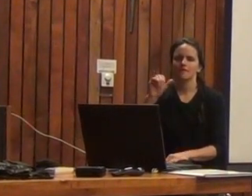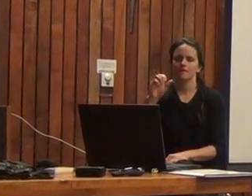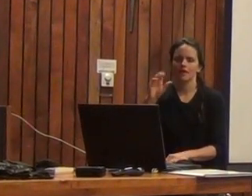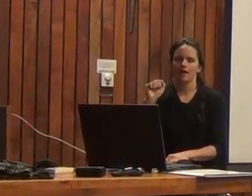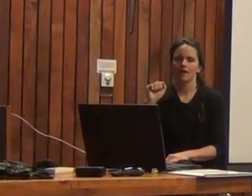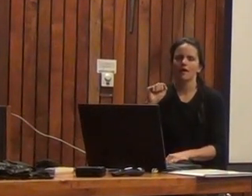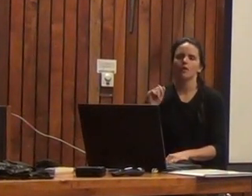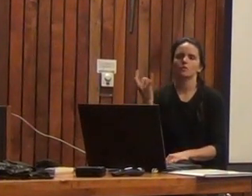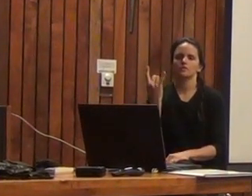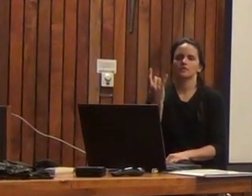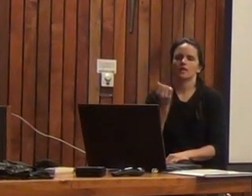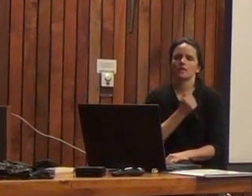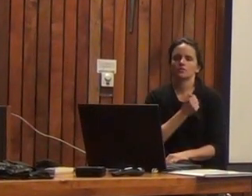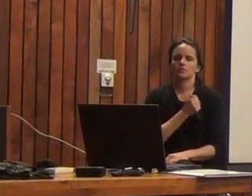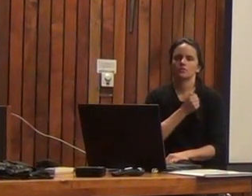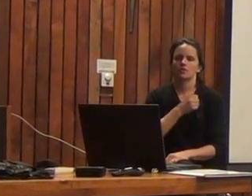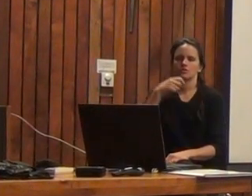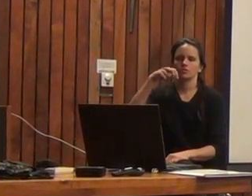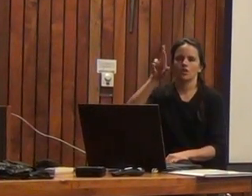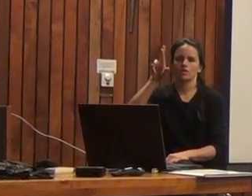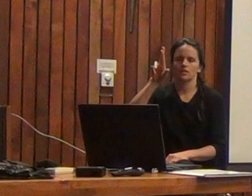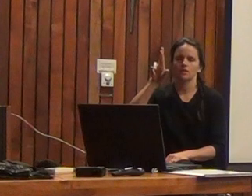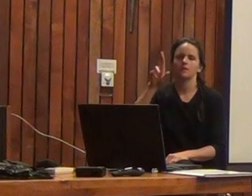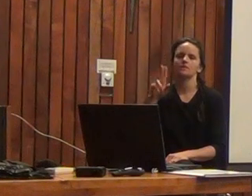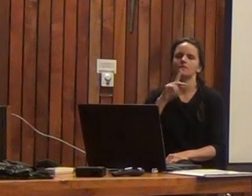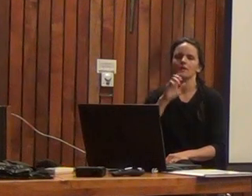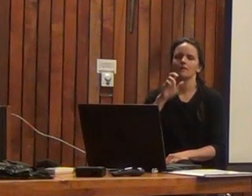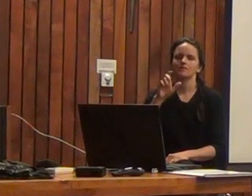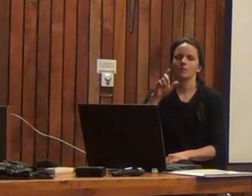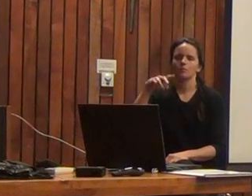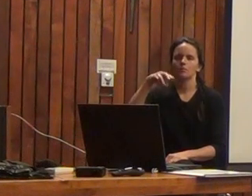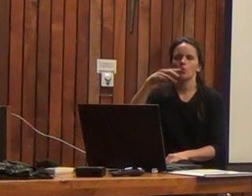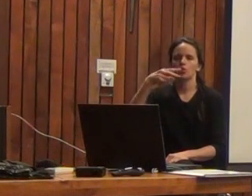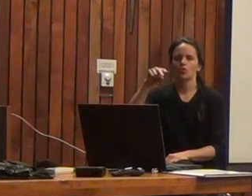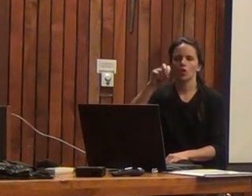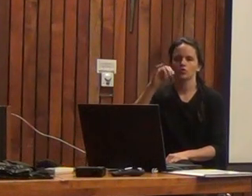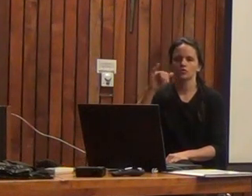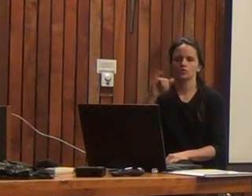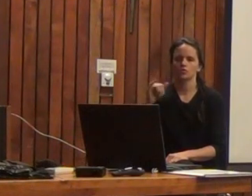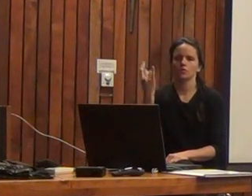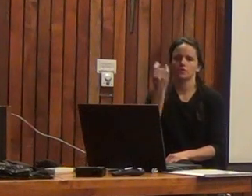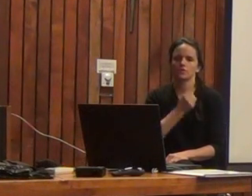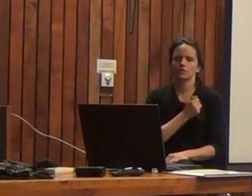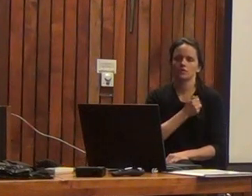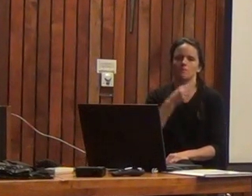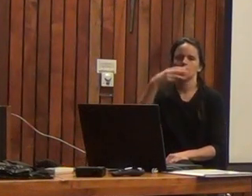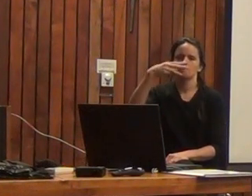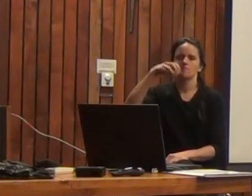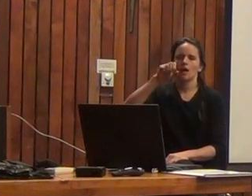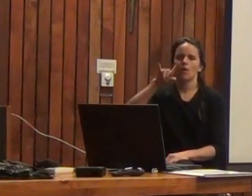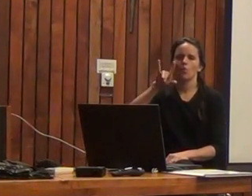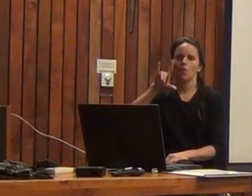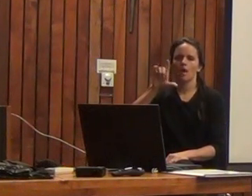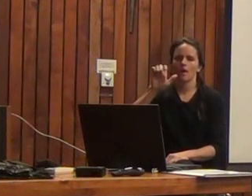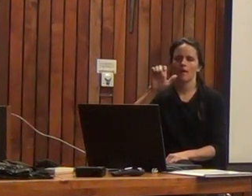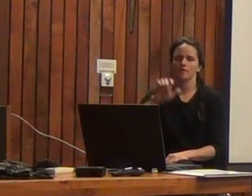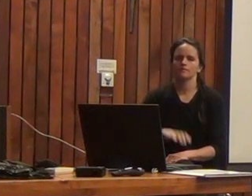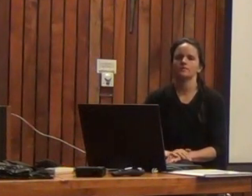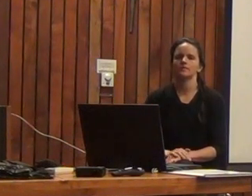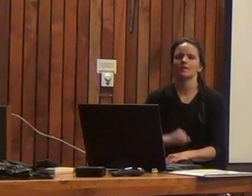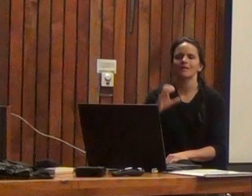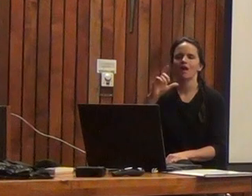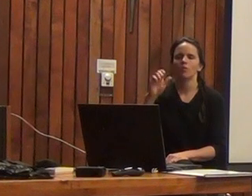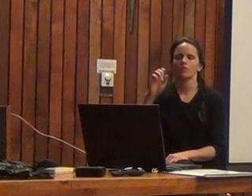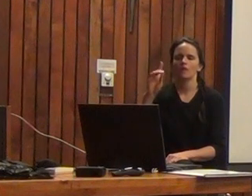Universidad Católica del Norte. A María Teresa Muñoz, coordinadora de la Universidad Católica del Maule. A Claudia Paz